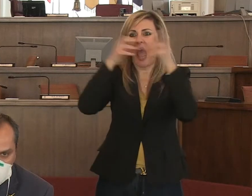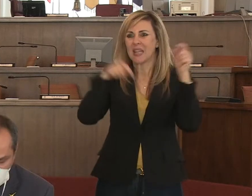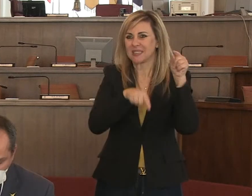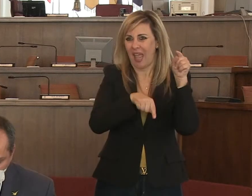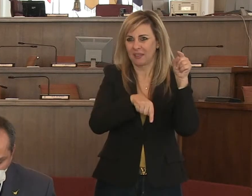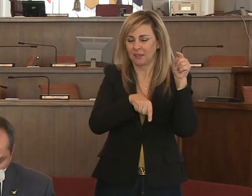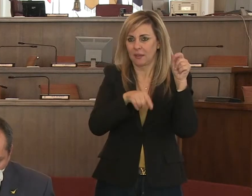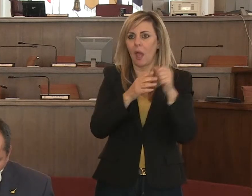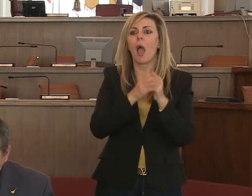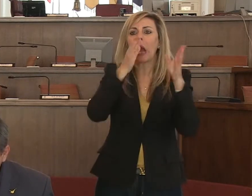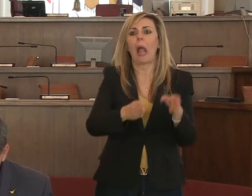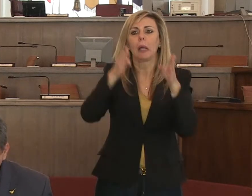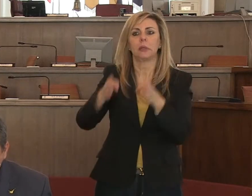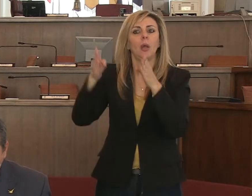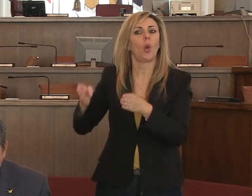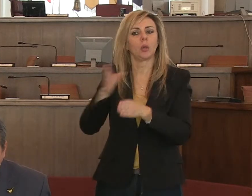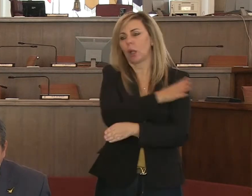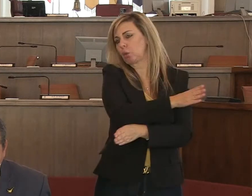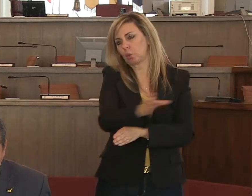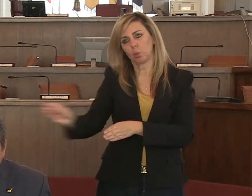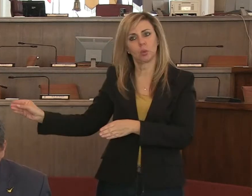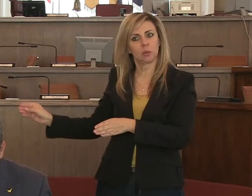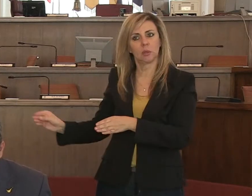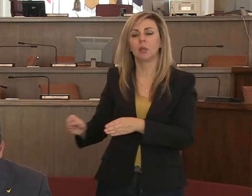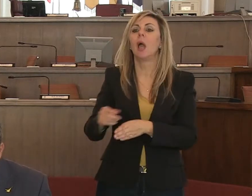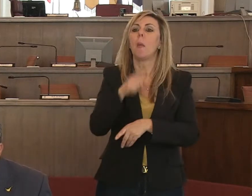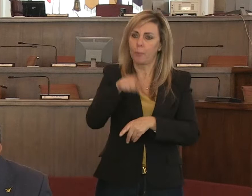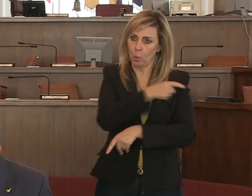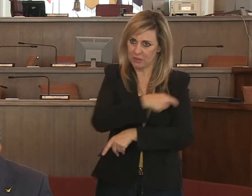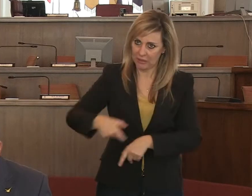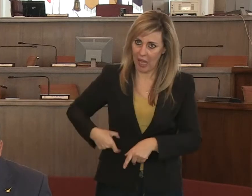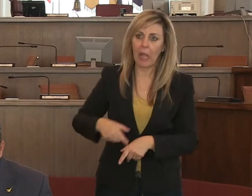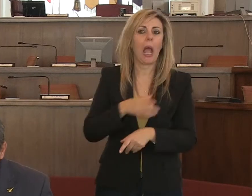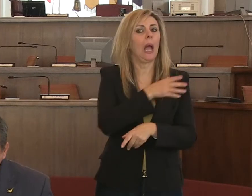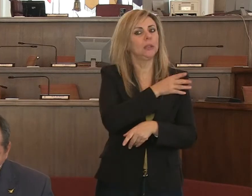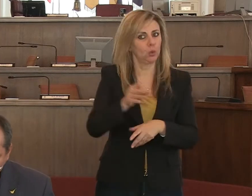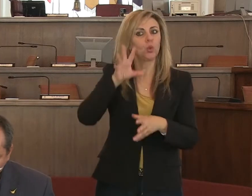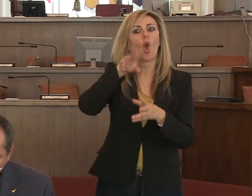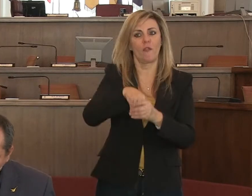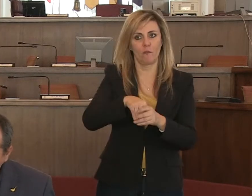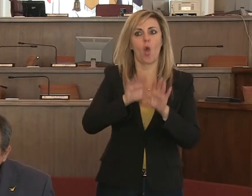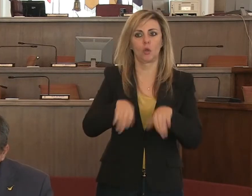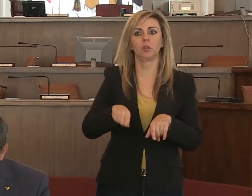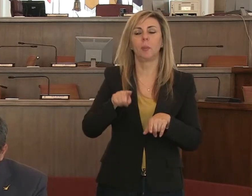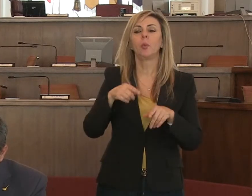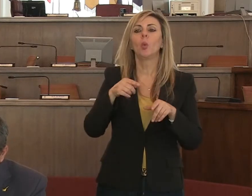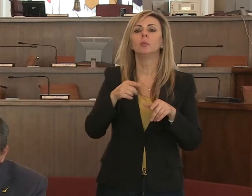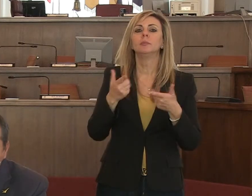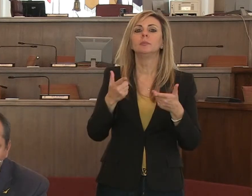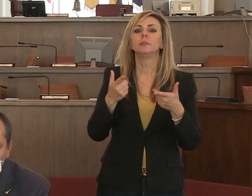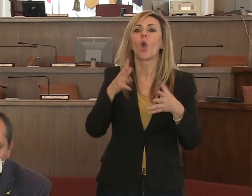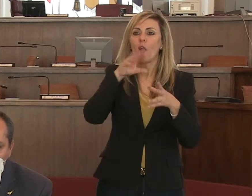tutte le categorie e a tutti i rappresentanti sindacali coinvolgendo anche le strutture